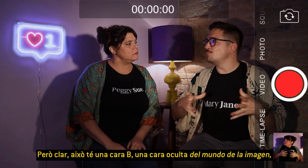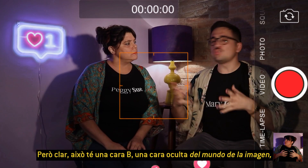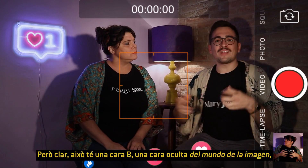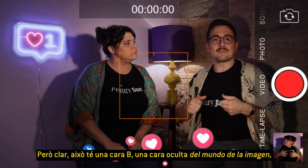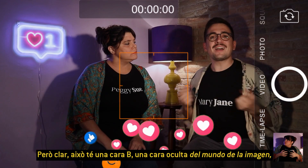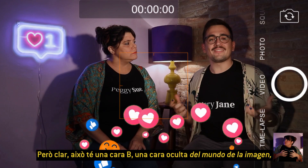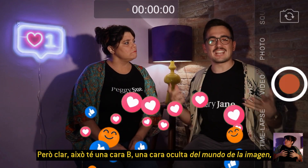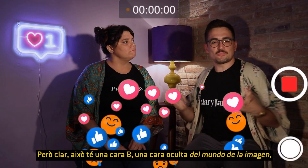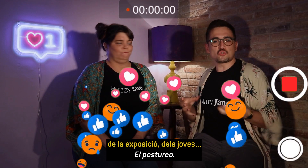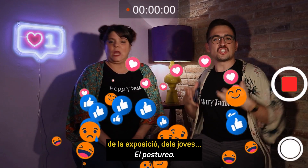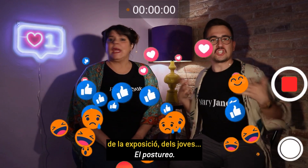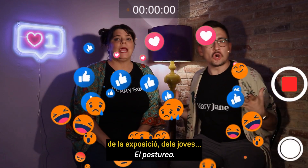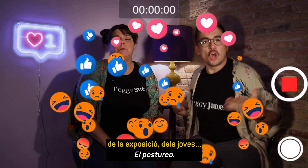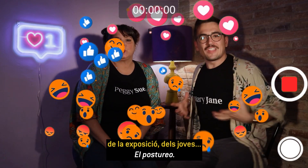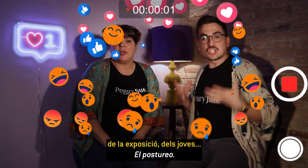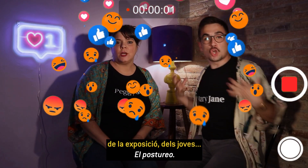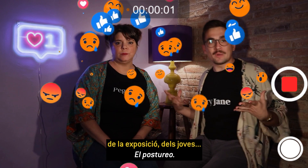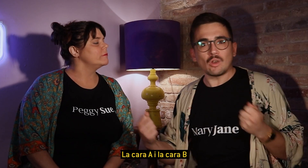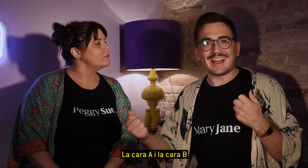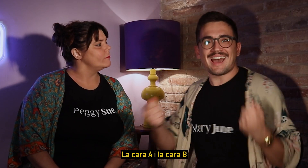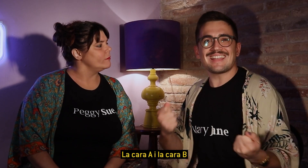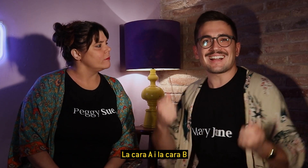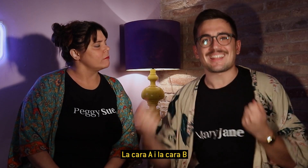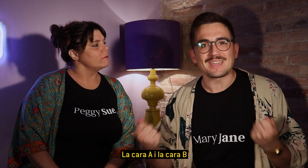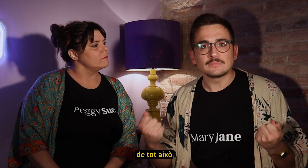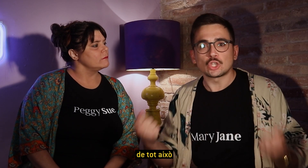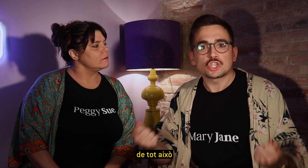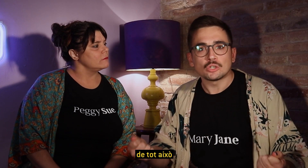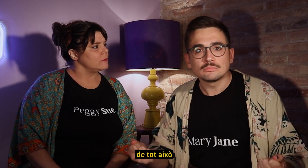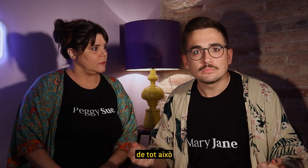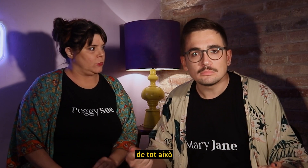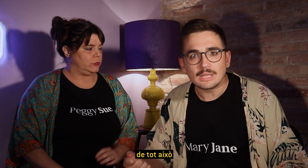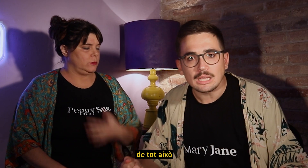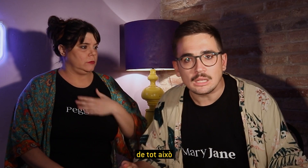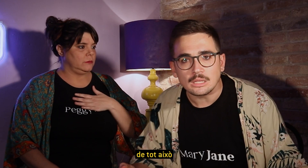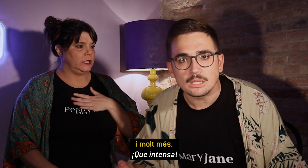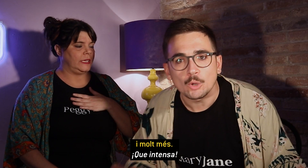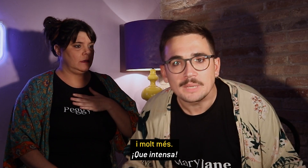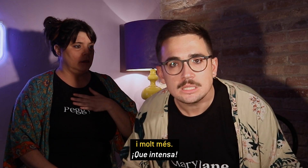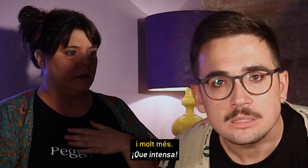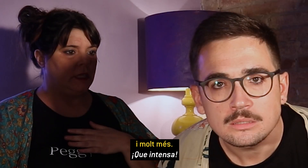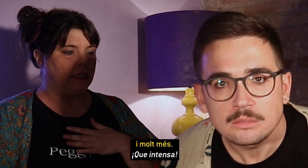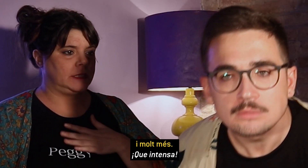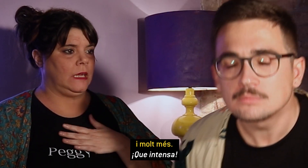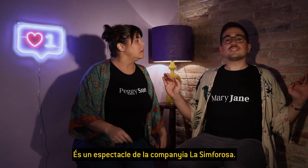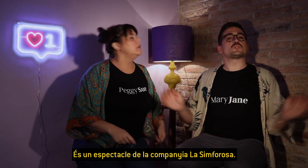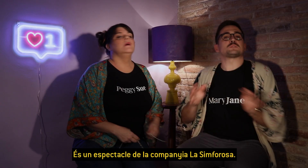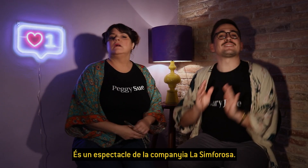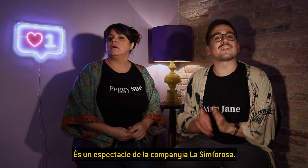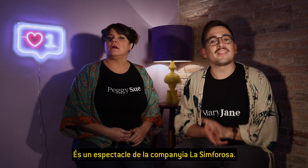món de la imàgen, de l'exposició, dels joves, la cara A i la cara B, de tot això. I molt més. Que intensa. És un espectacle de